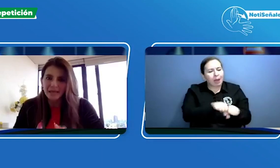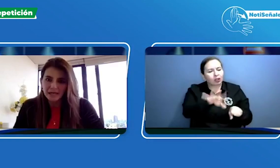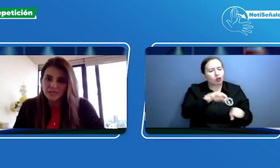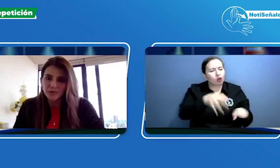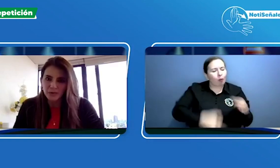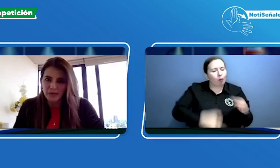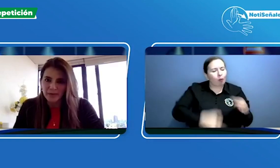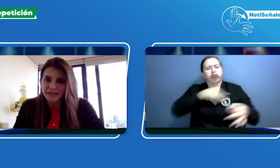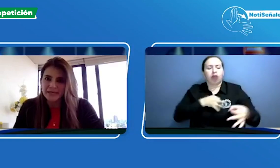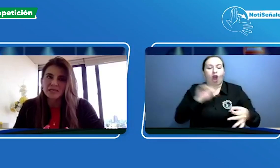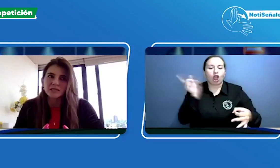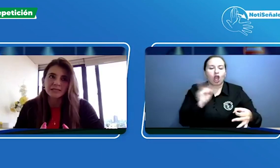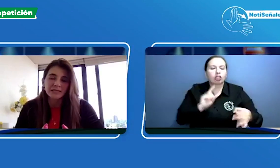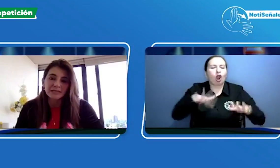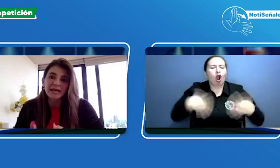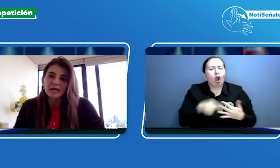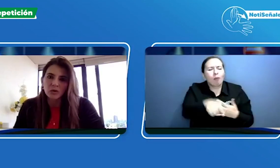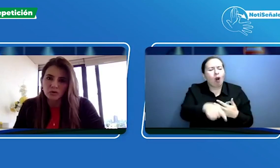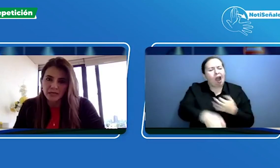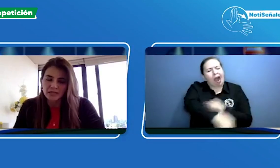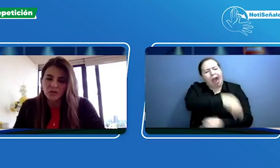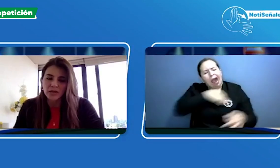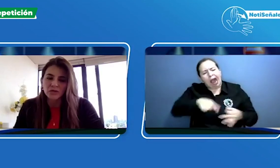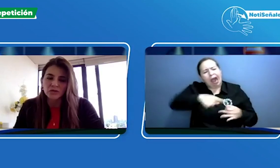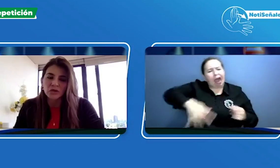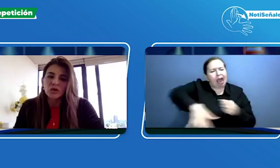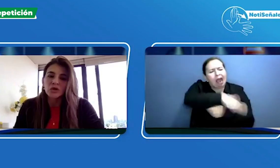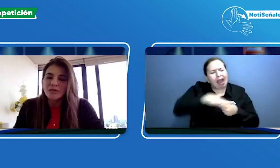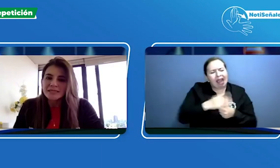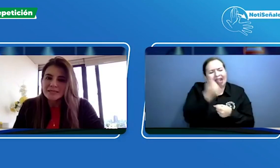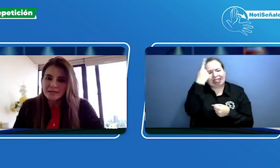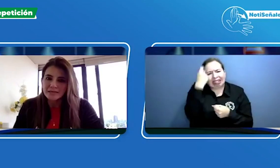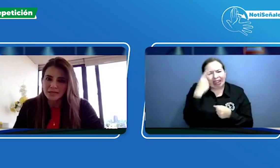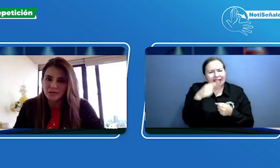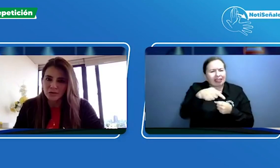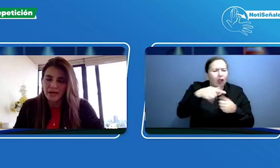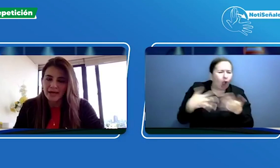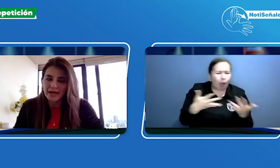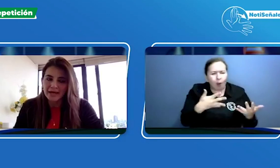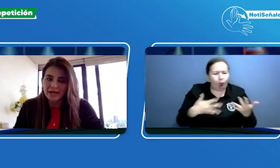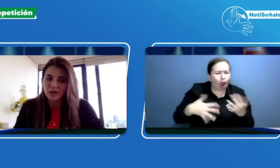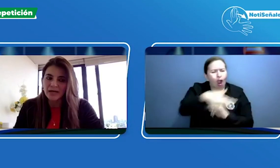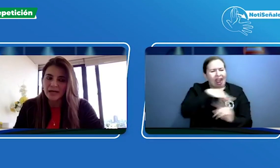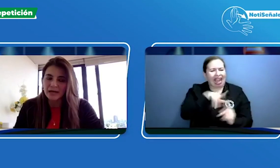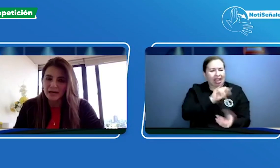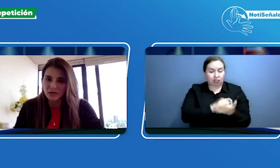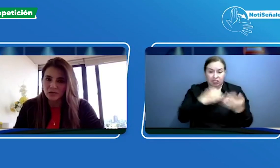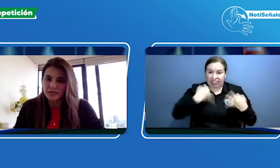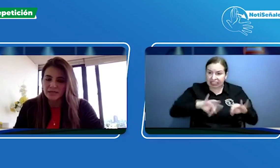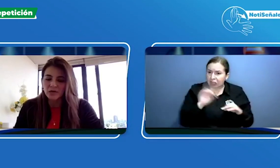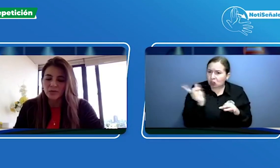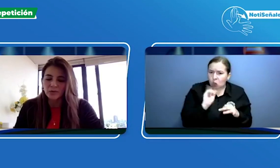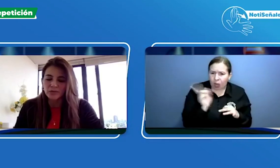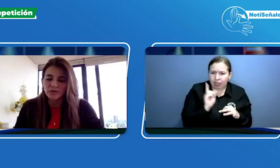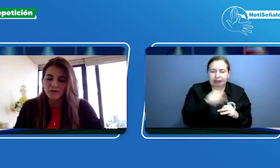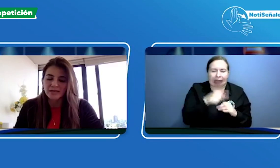las problemáticas entender el contexto del otro no es tan sencillo creo que el reto y ese compromiso es